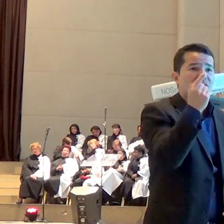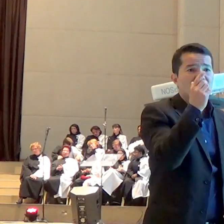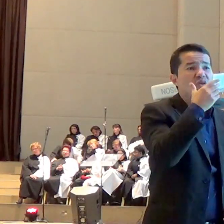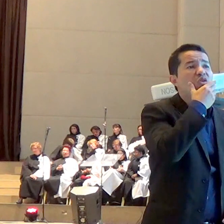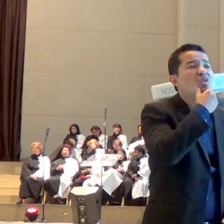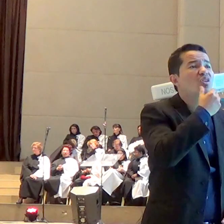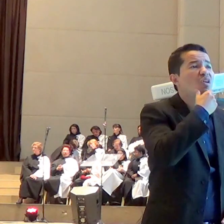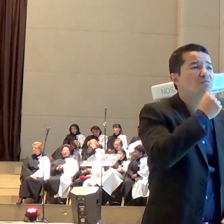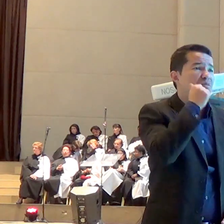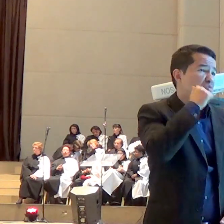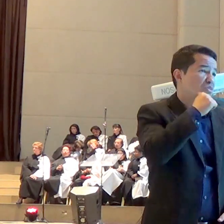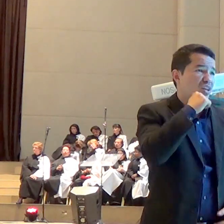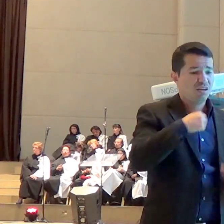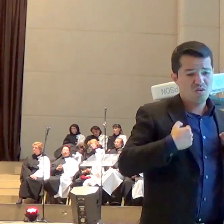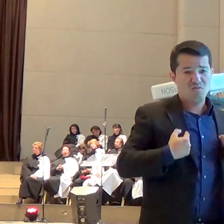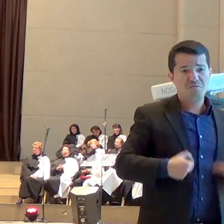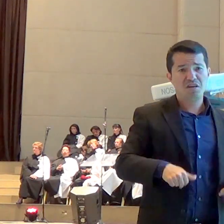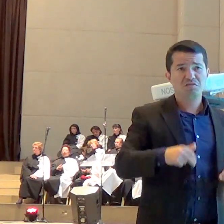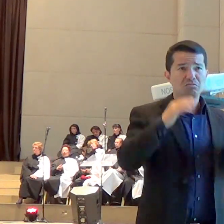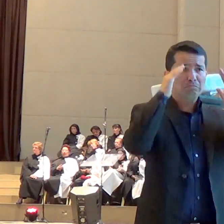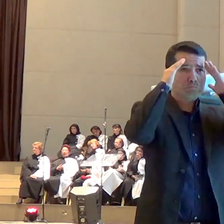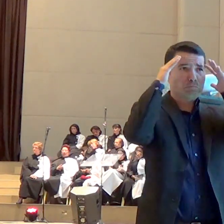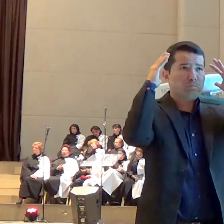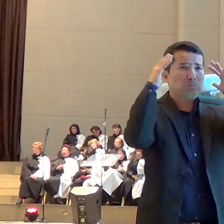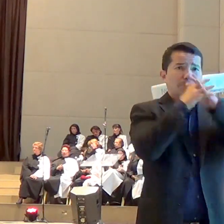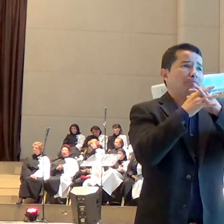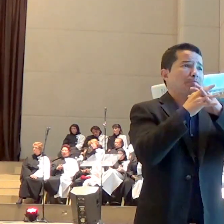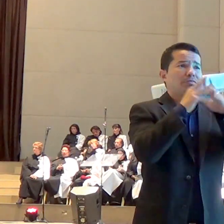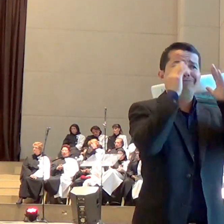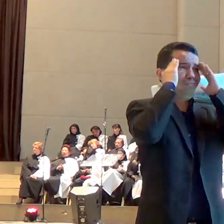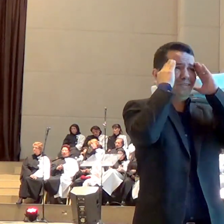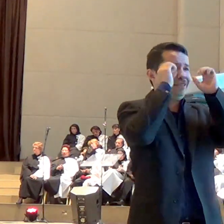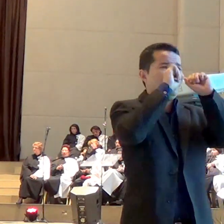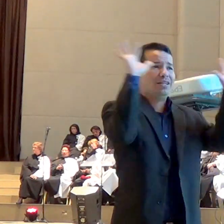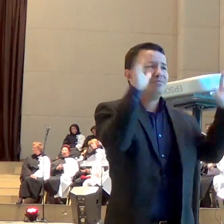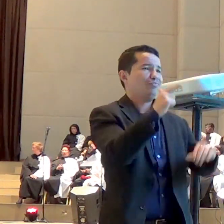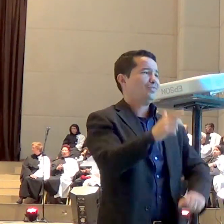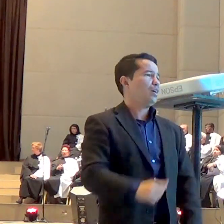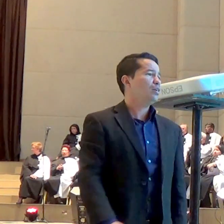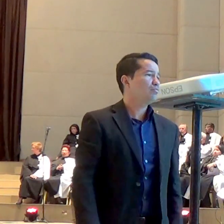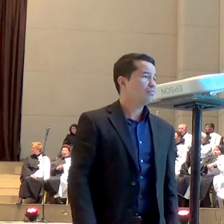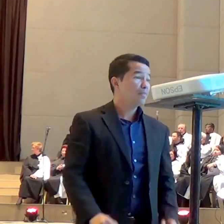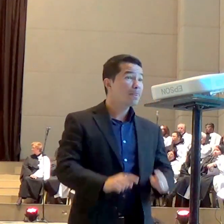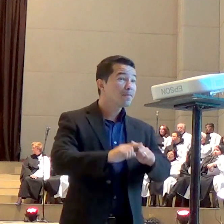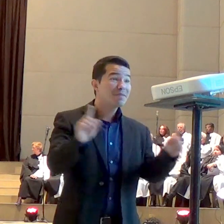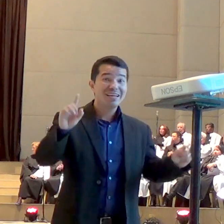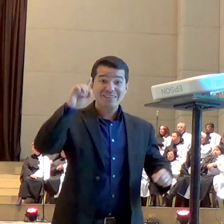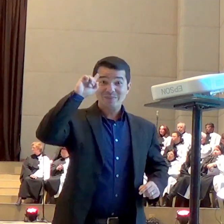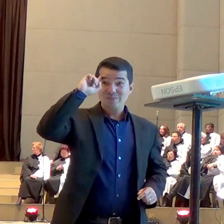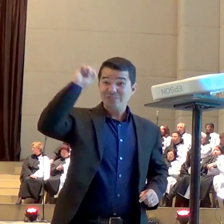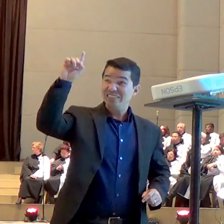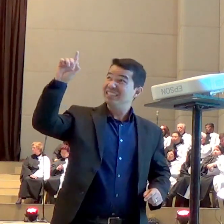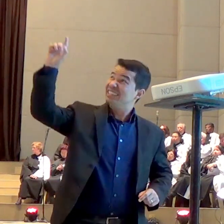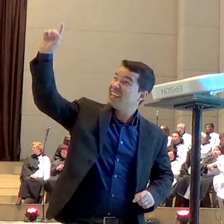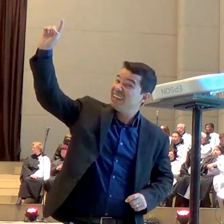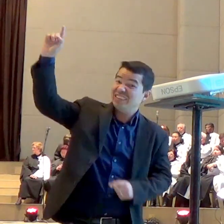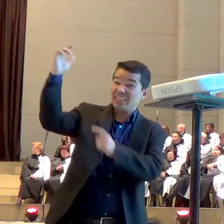algum ponto e dizer não entendi Senhor vou aguardar o Senhor um dia vai nos mostrar a gente vai estar na eternidade e entender